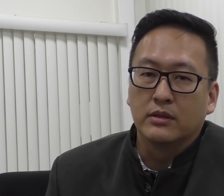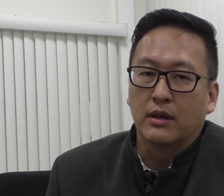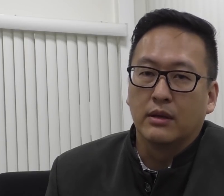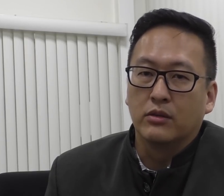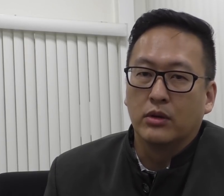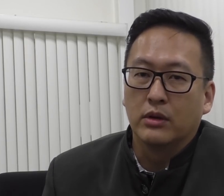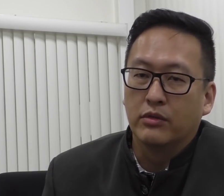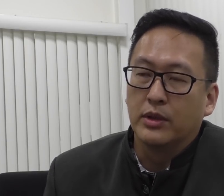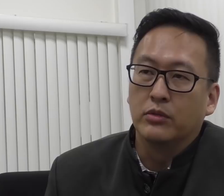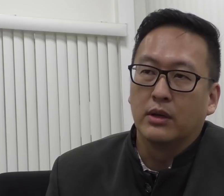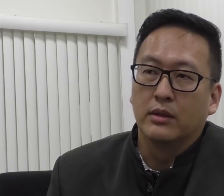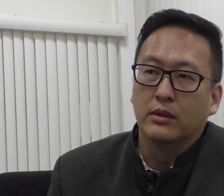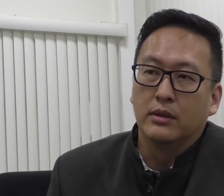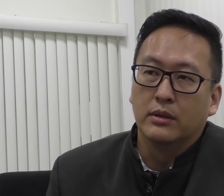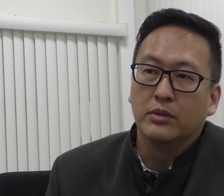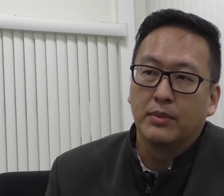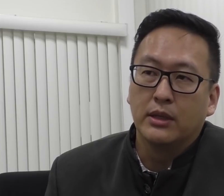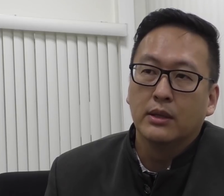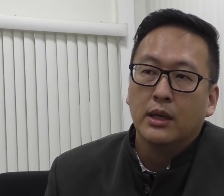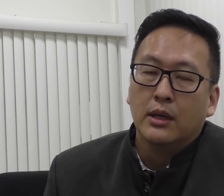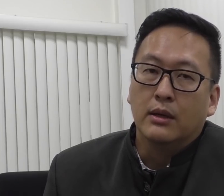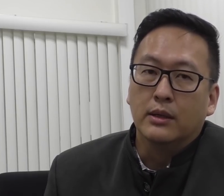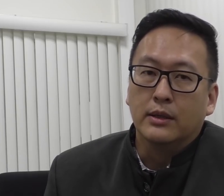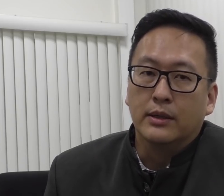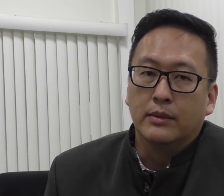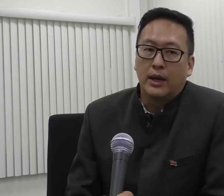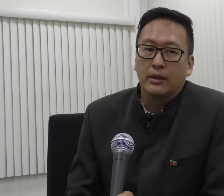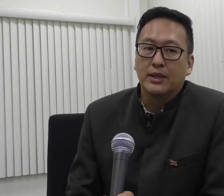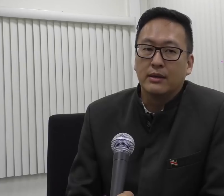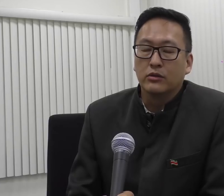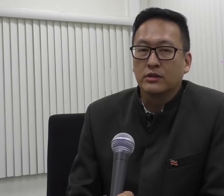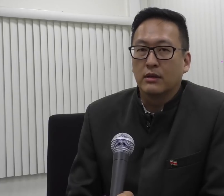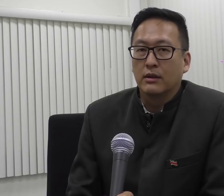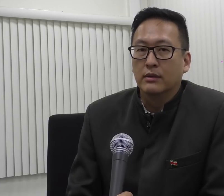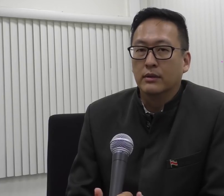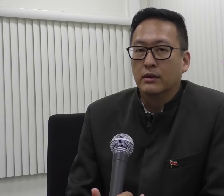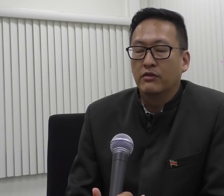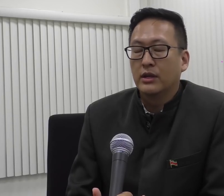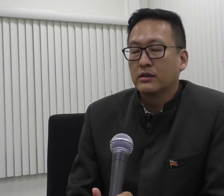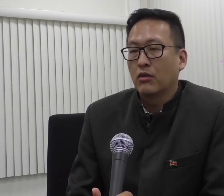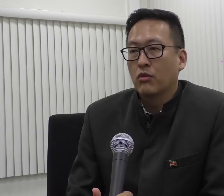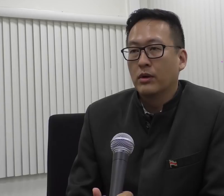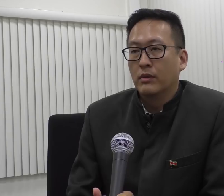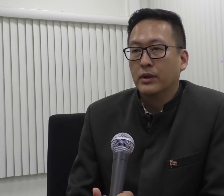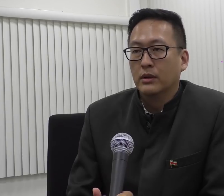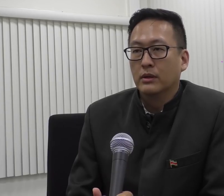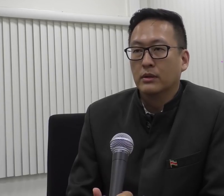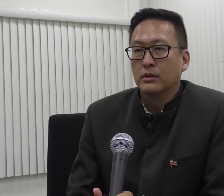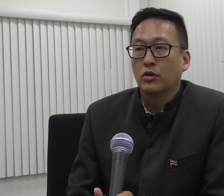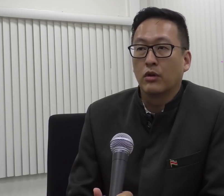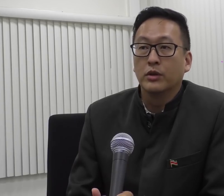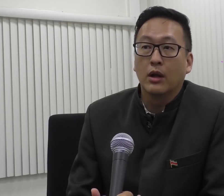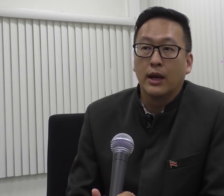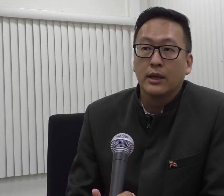Wat dat is denk ik dat we nog even met hem moeten gaan bespreken. Maar dat betekent dus dat er een verlichting zou komen op de